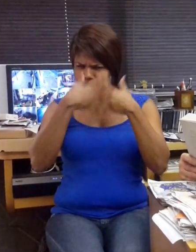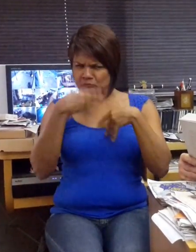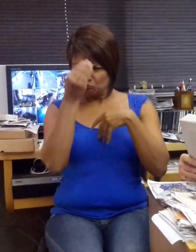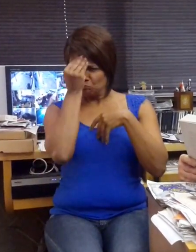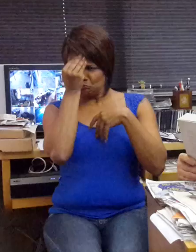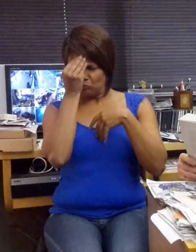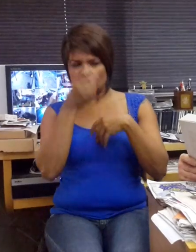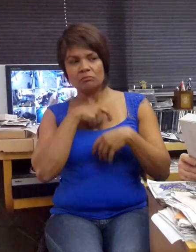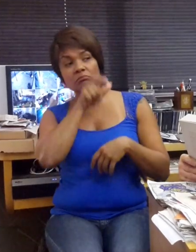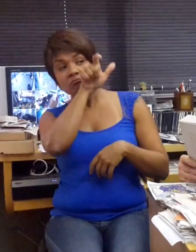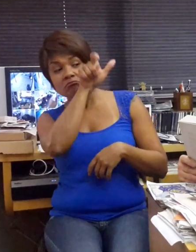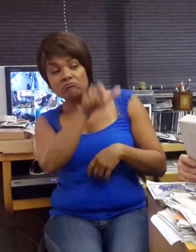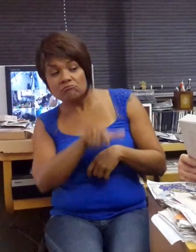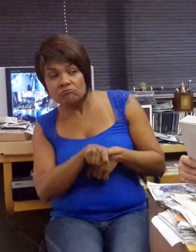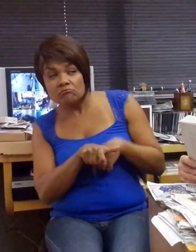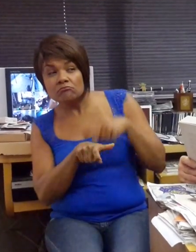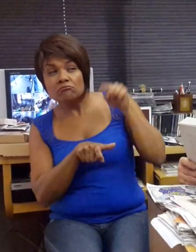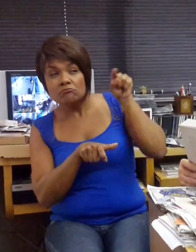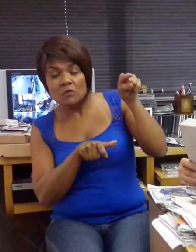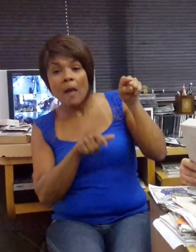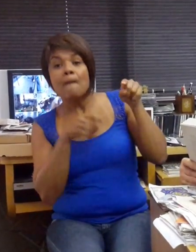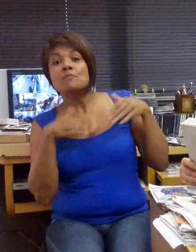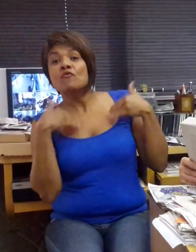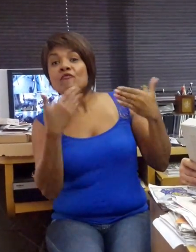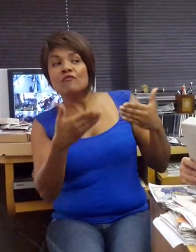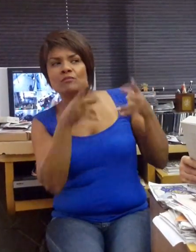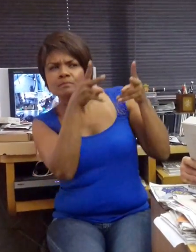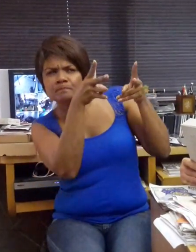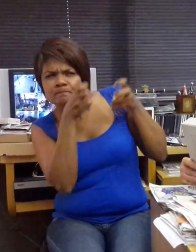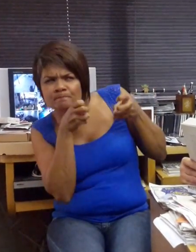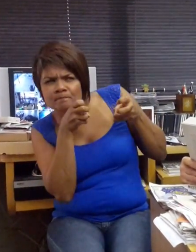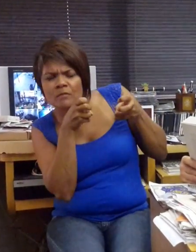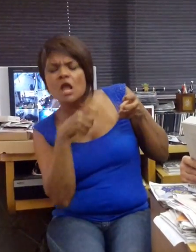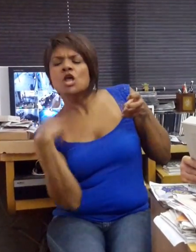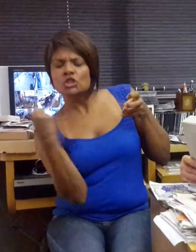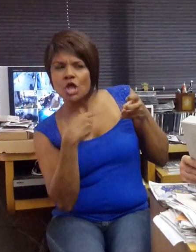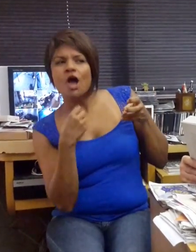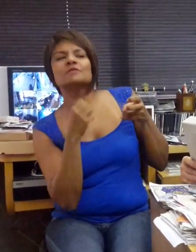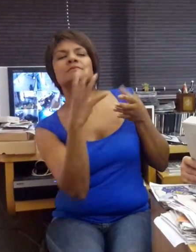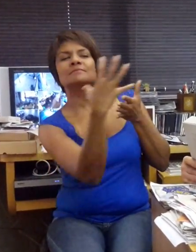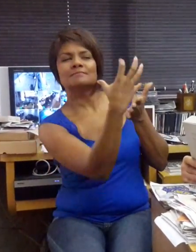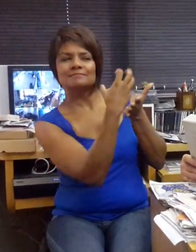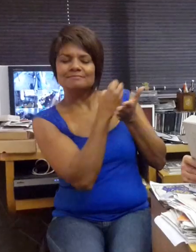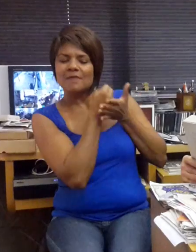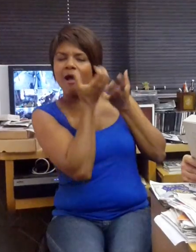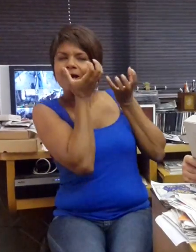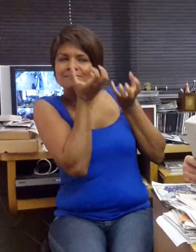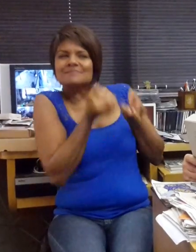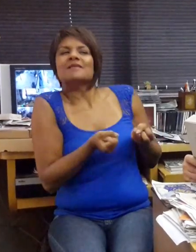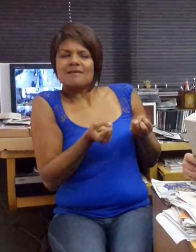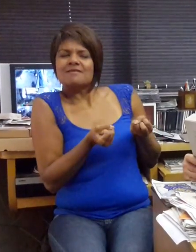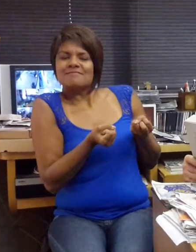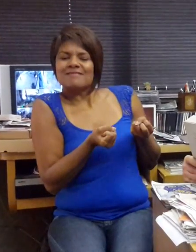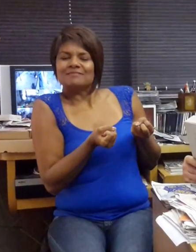denotam pessoas que devem ser aquinhoadas com a nossa aceitação e outras